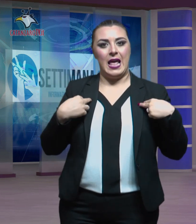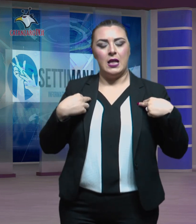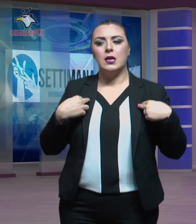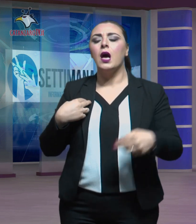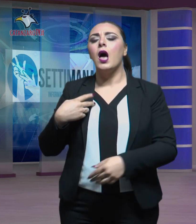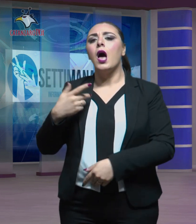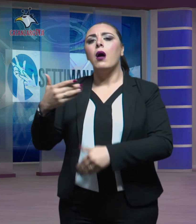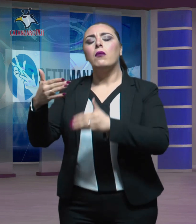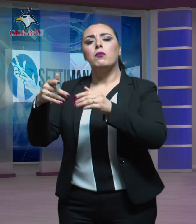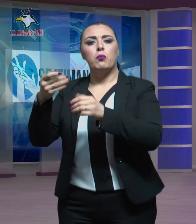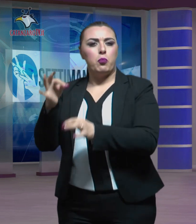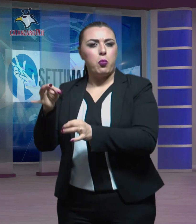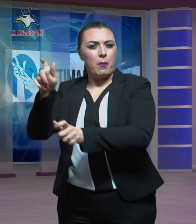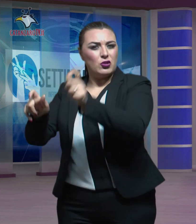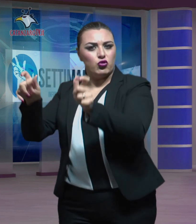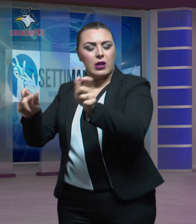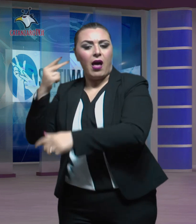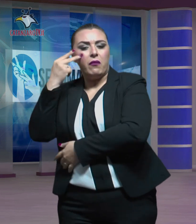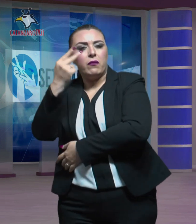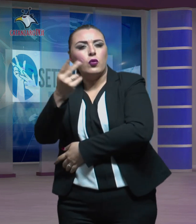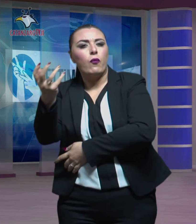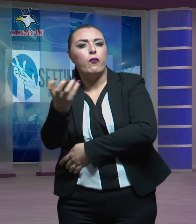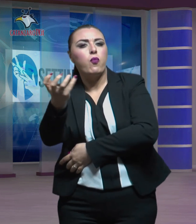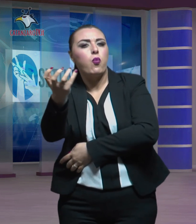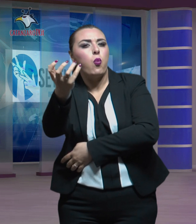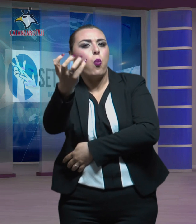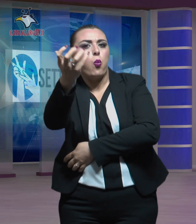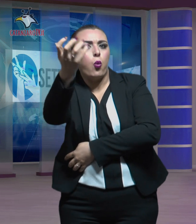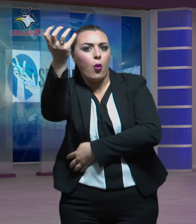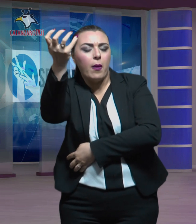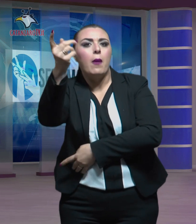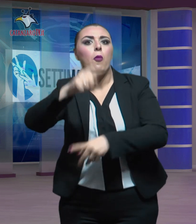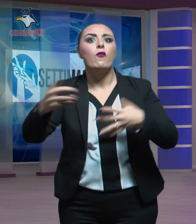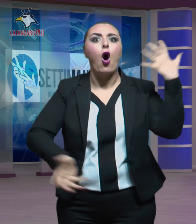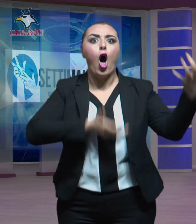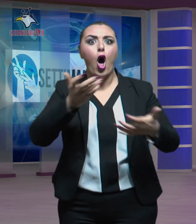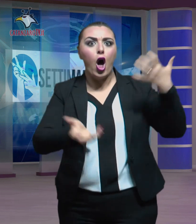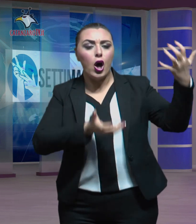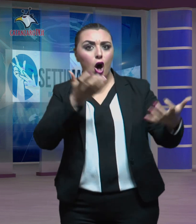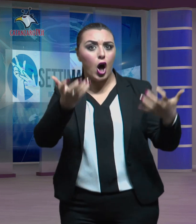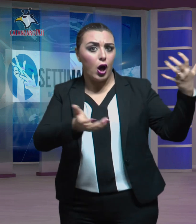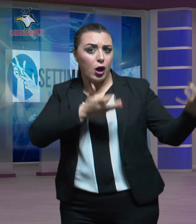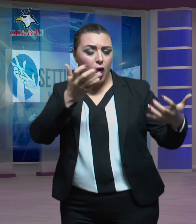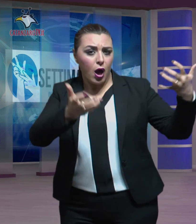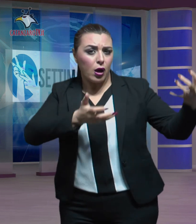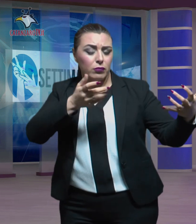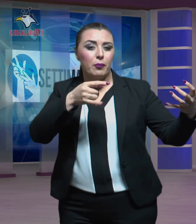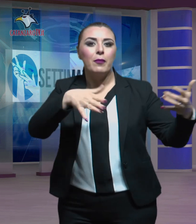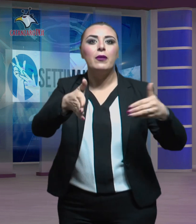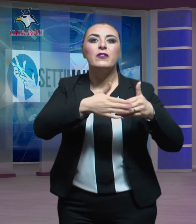abitanti del comune, dopo aver notato il fumo e le fiamme provenienti dai